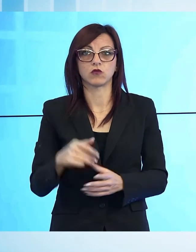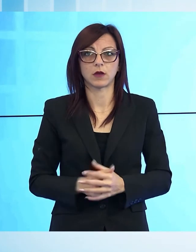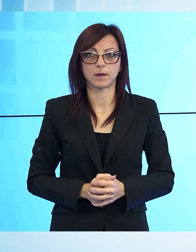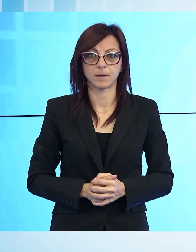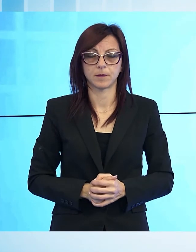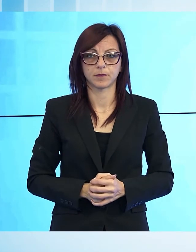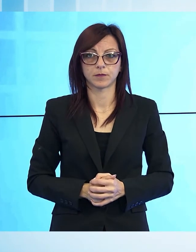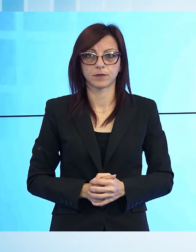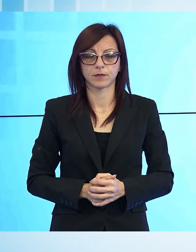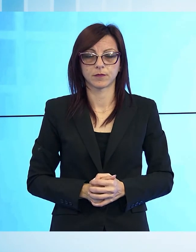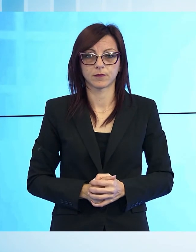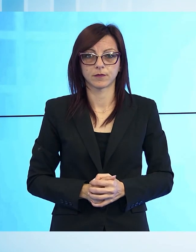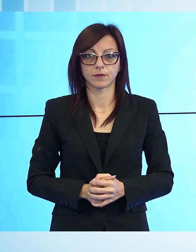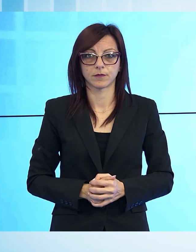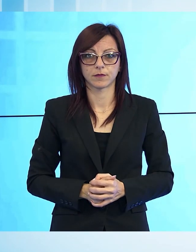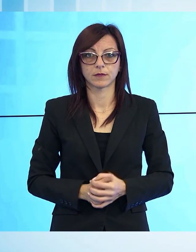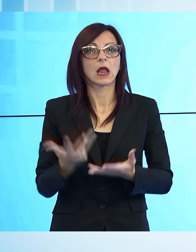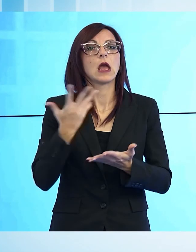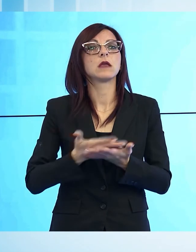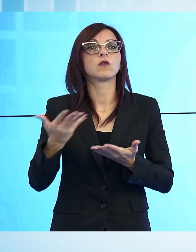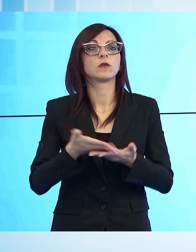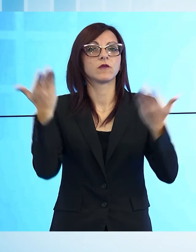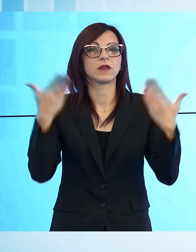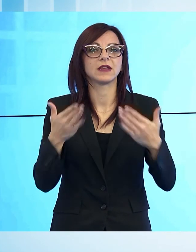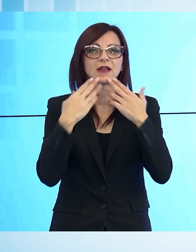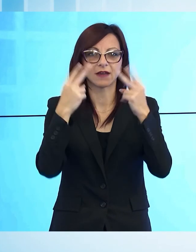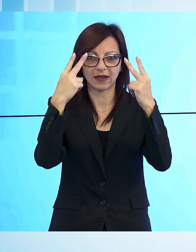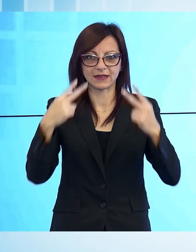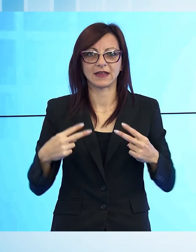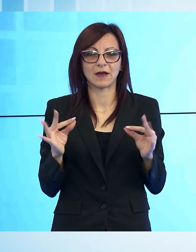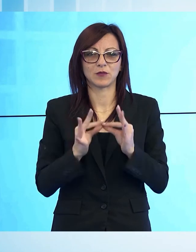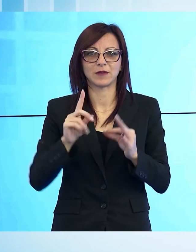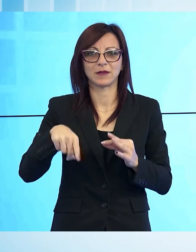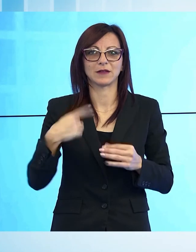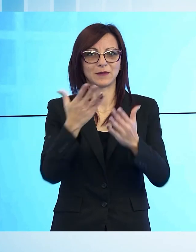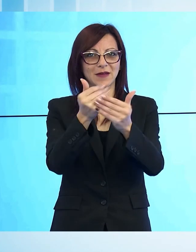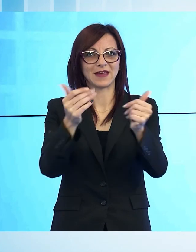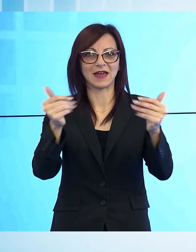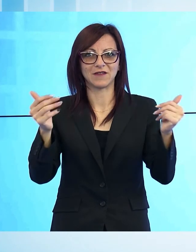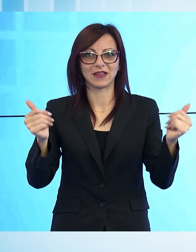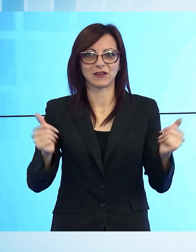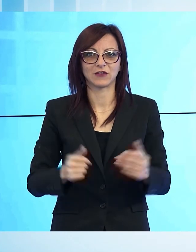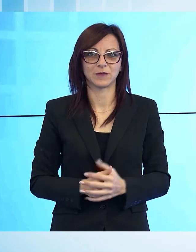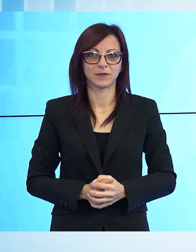Ed è tutto per la prima parte del TG, adesso la pubblicità e torniamo tra pochissimo con lo sport.